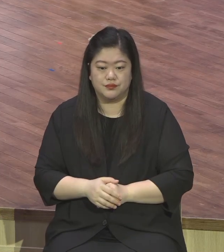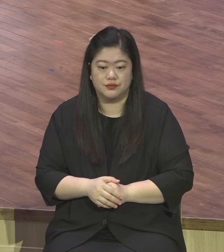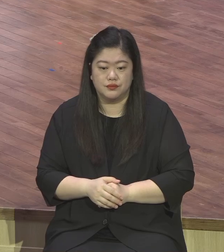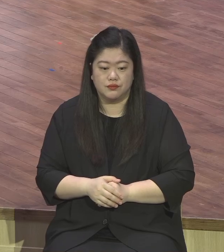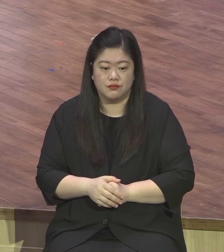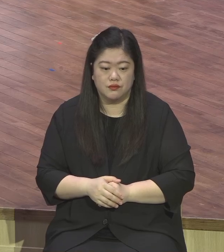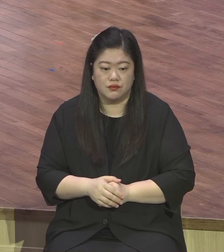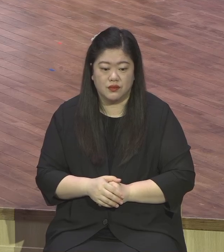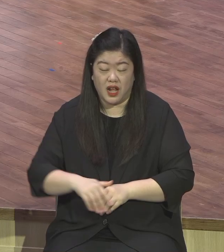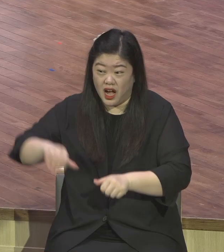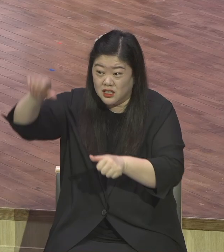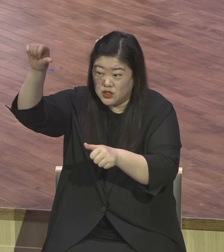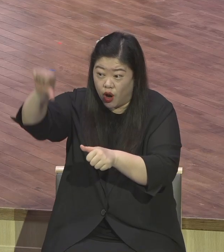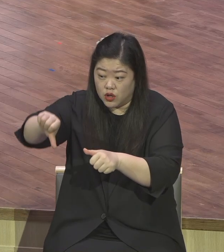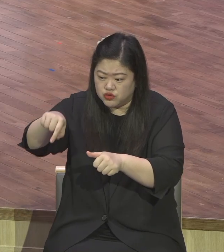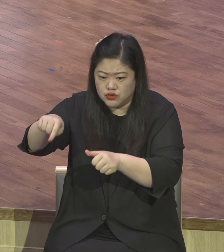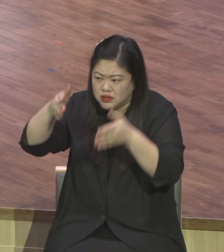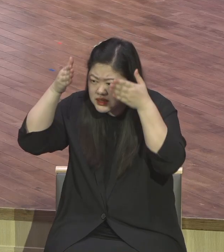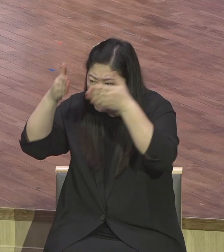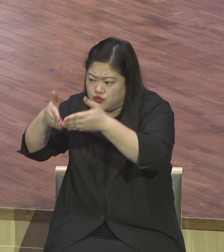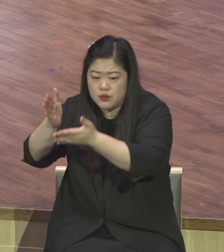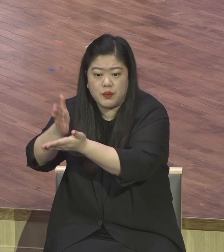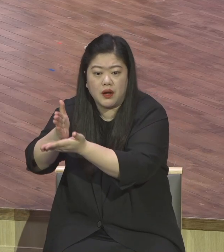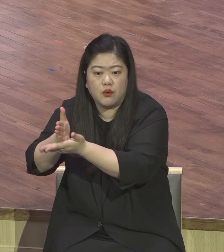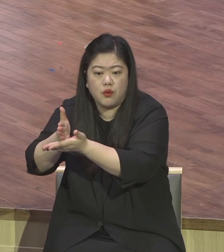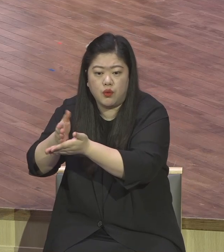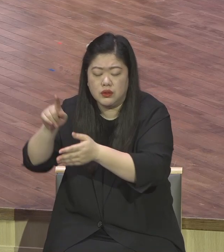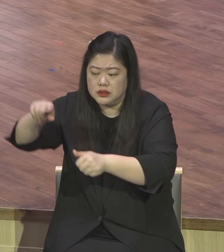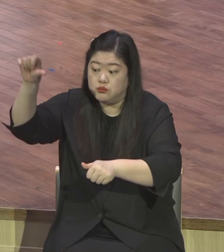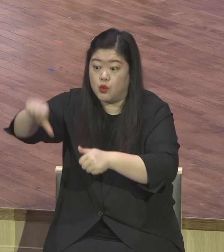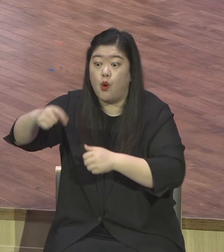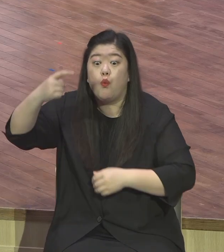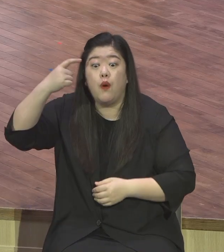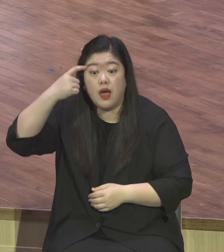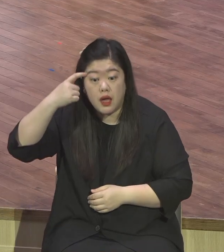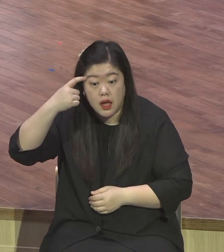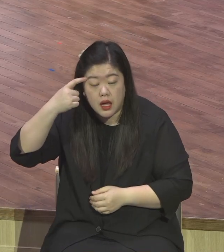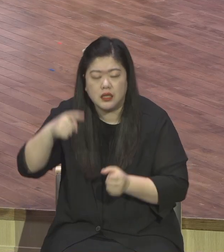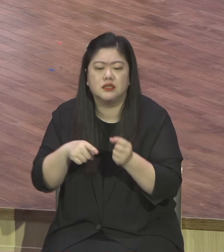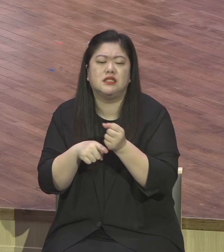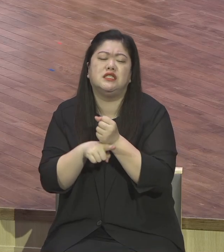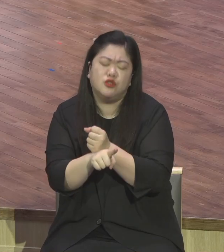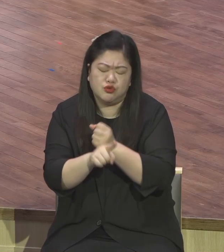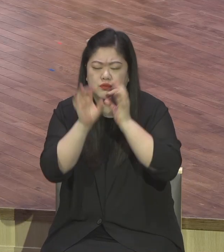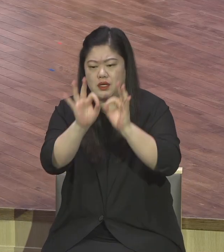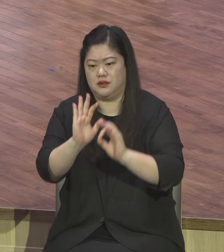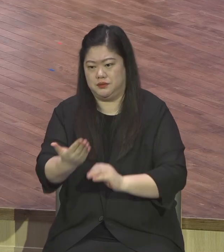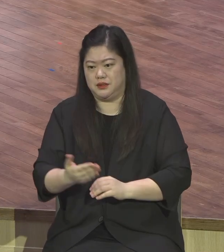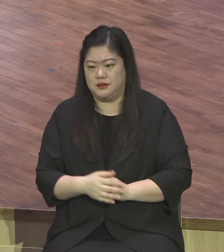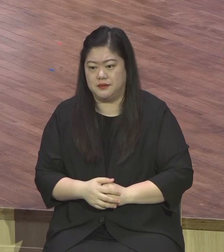교훈을 저사들과 우리에게 전달하고 계신 것입니다. 한마디로 요약을 하면